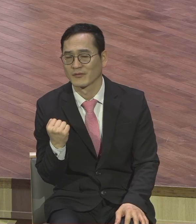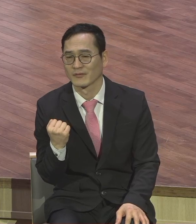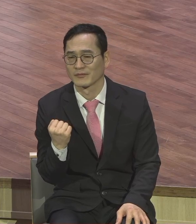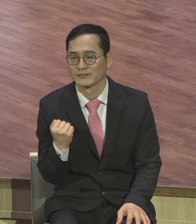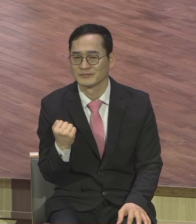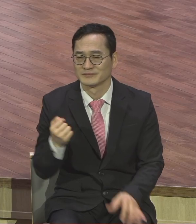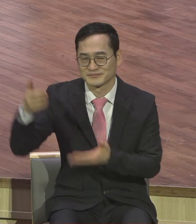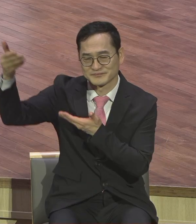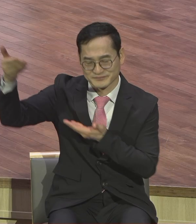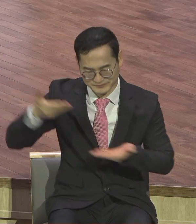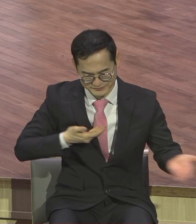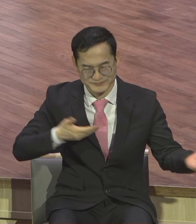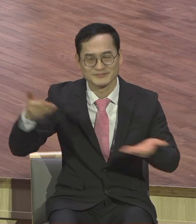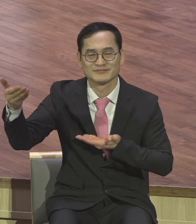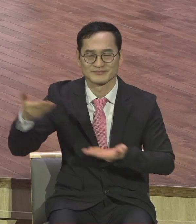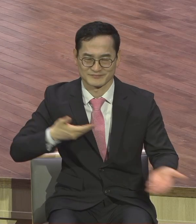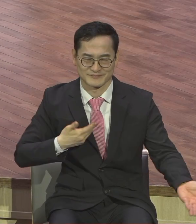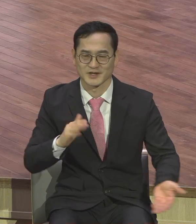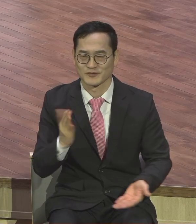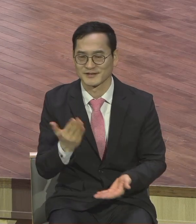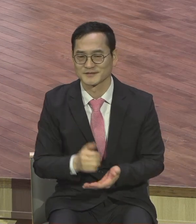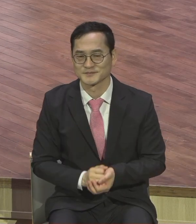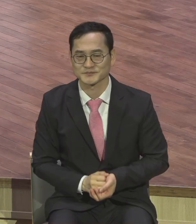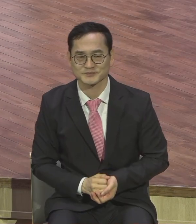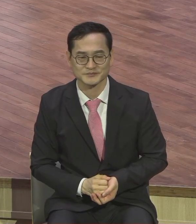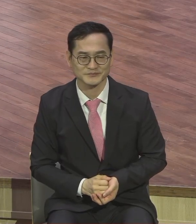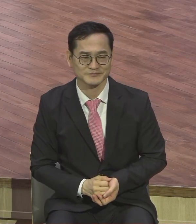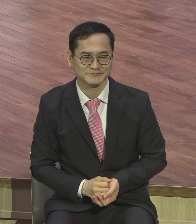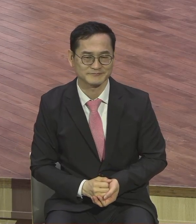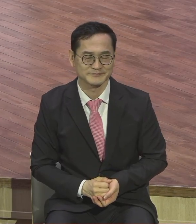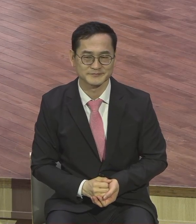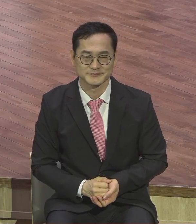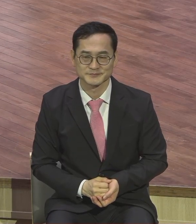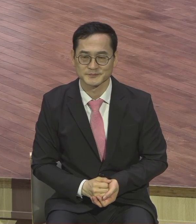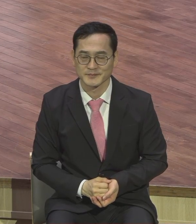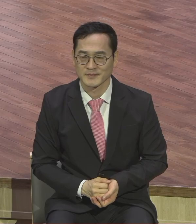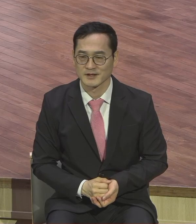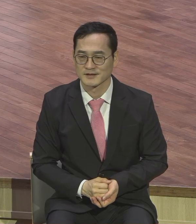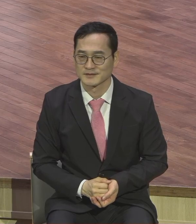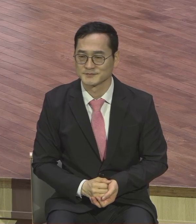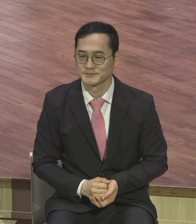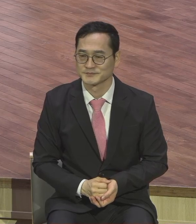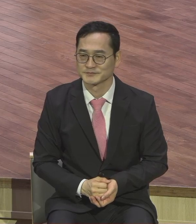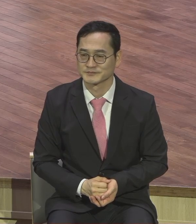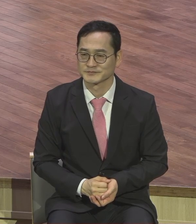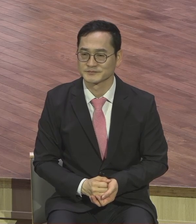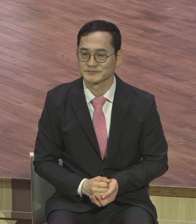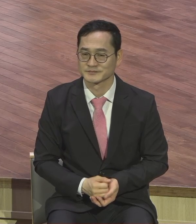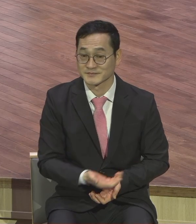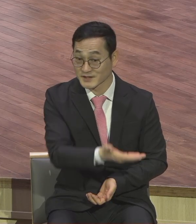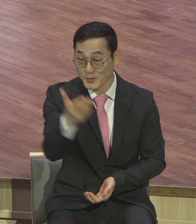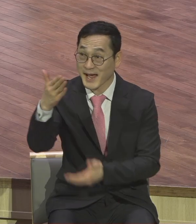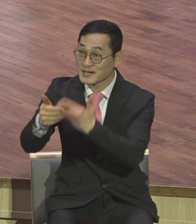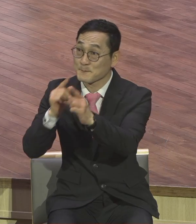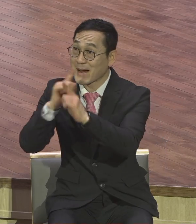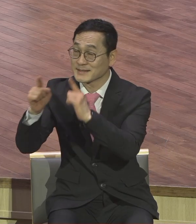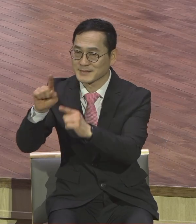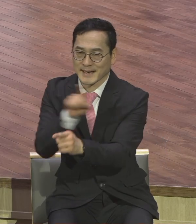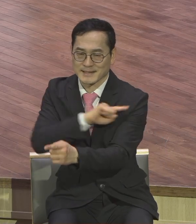영계전 성도는 하나님 말씀 앞에 가장 먼저 기쁨으로 순종하시기 바랍니다 은혜 받고